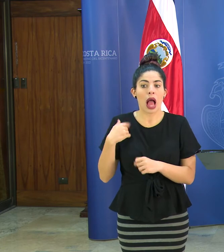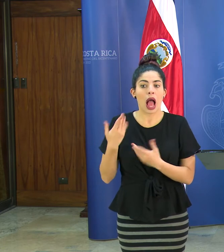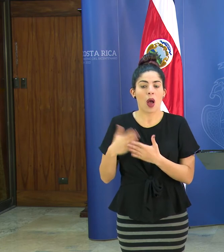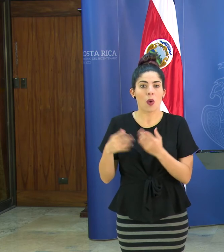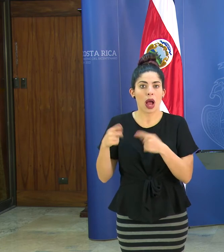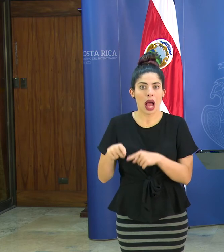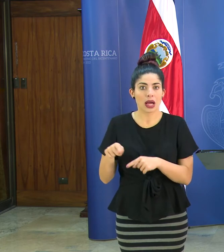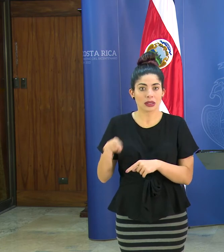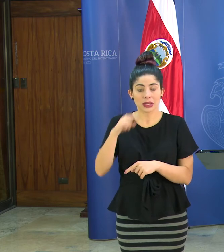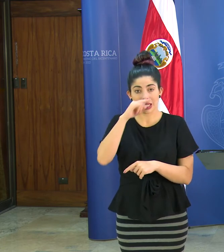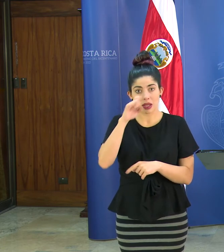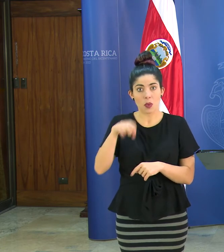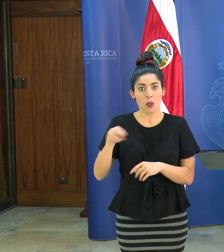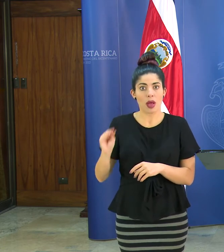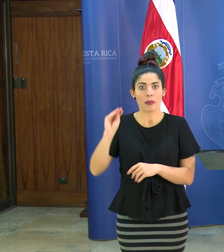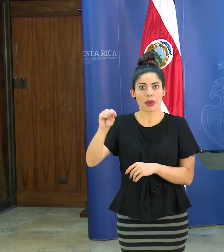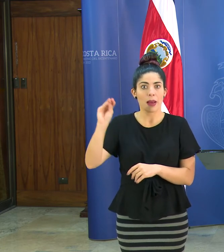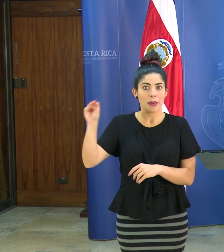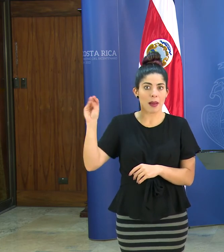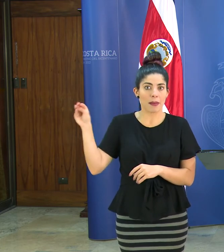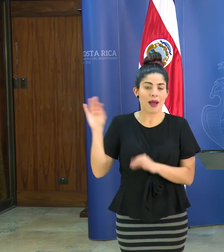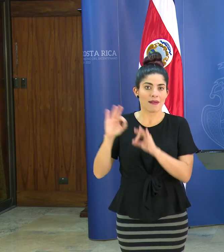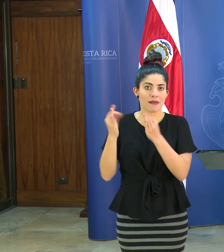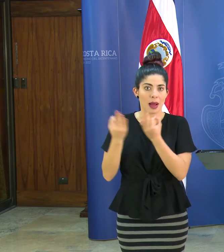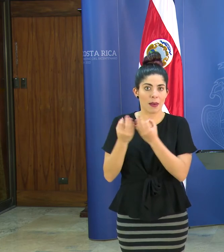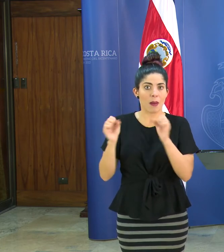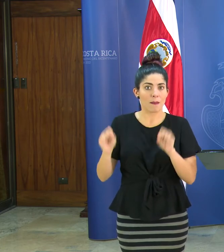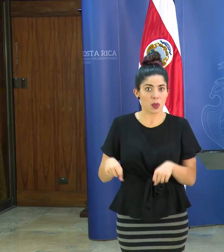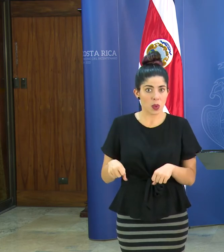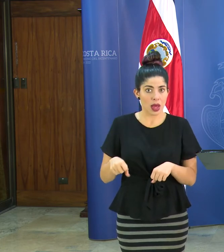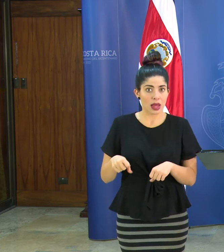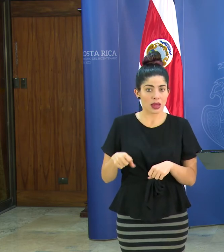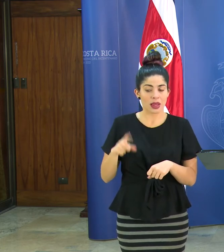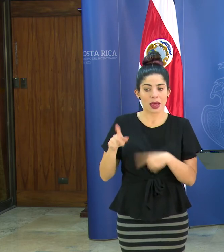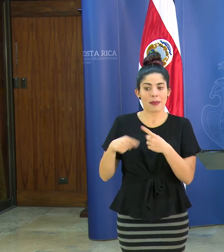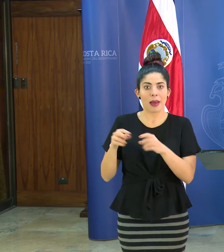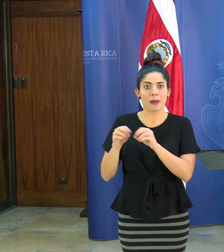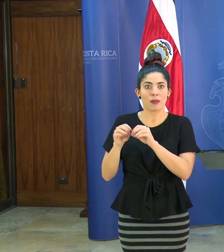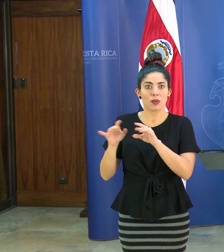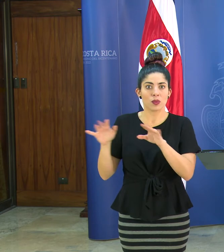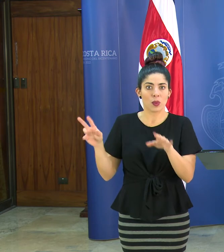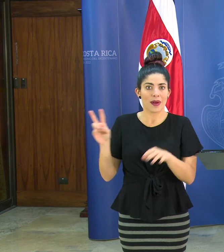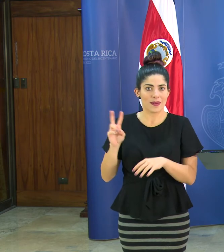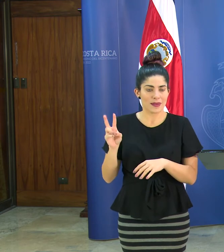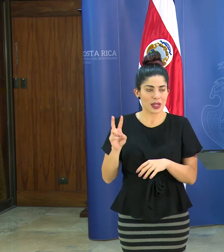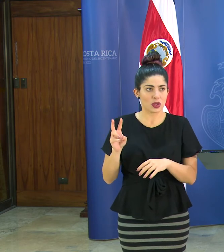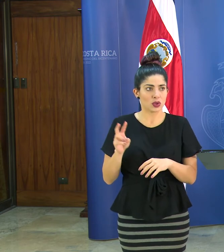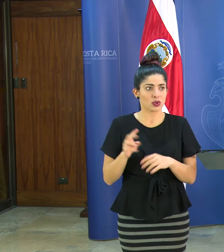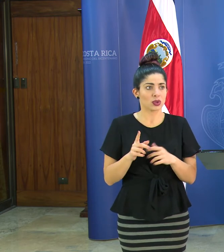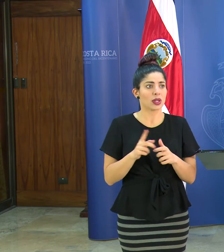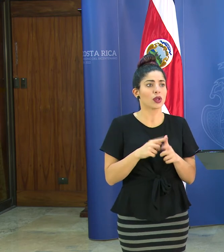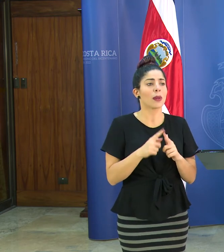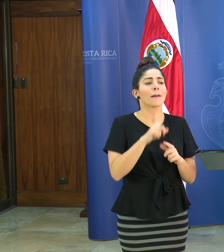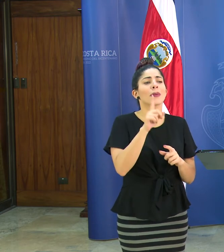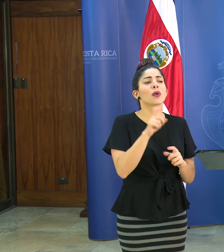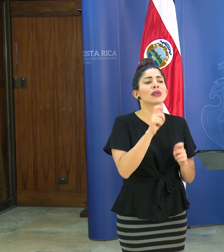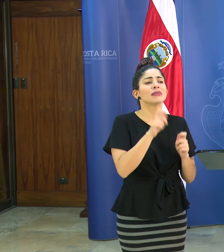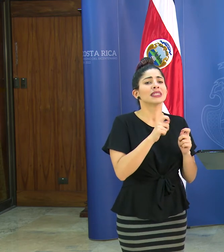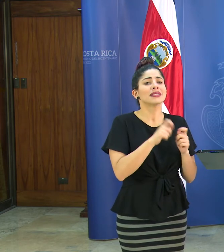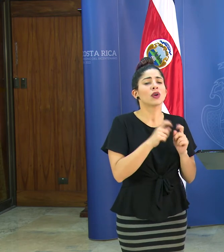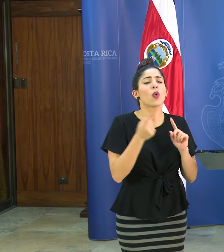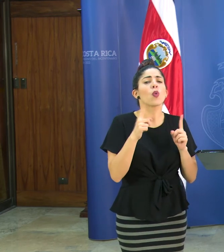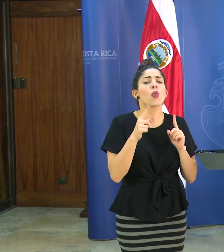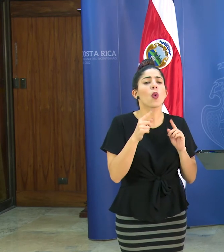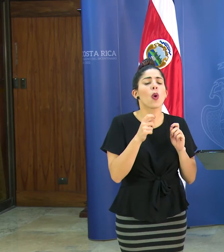niños pueden ir y llegar a transmitir el virus a los familiares y si se va corriendo el virus creo yo la consulta específica es los